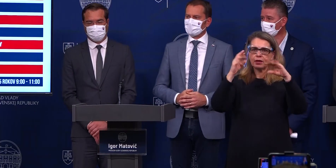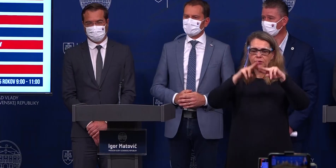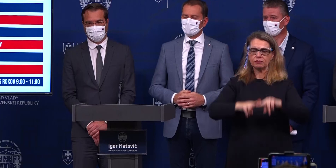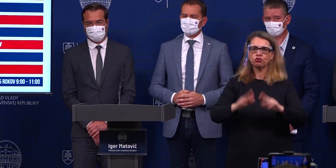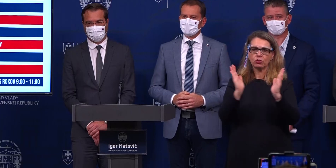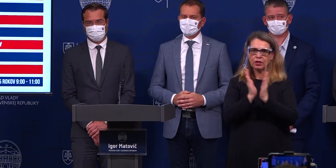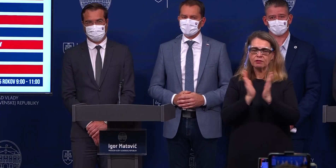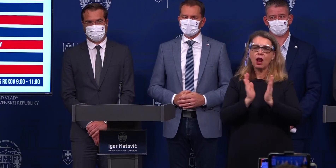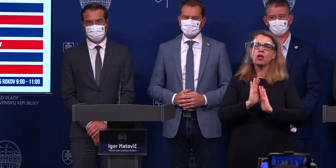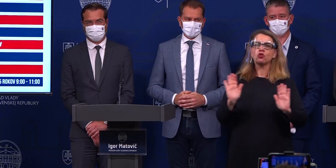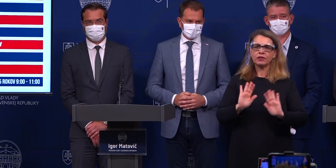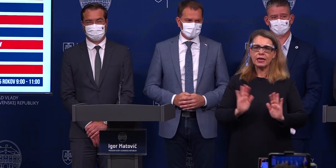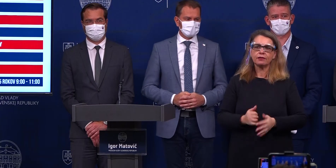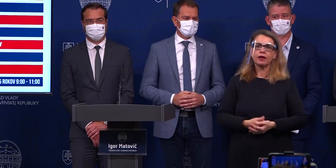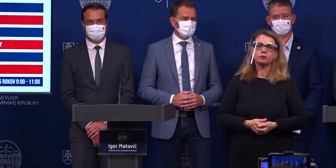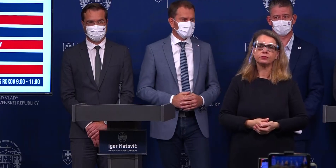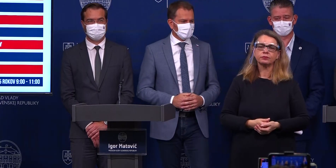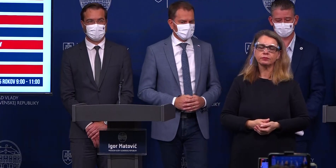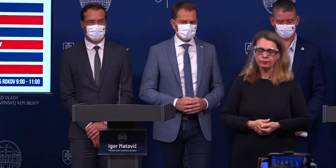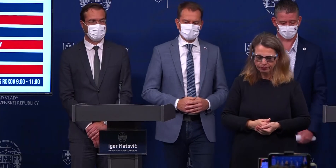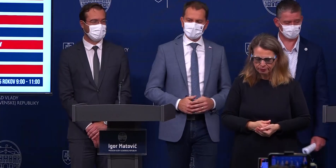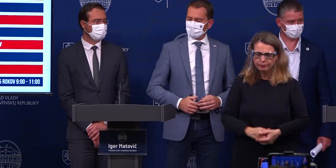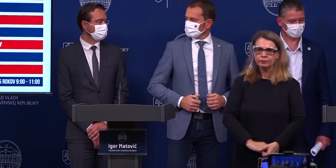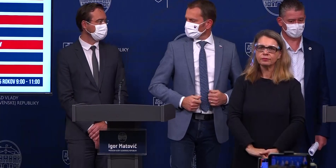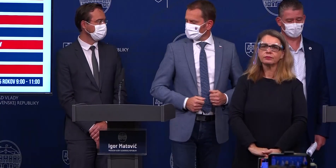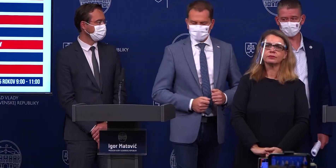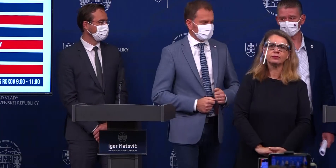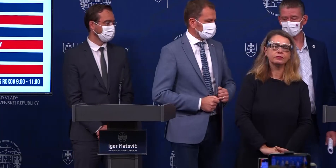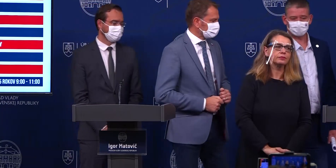v nedele. Dovidenia. Dovidenia. Možete na tlačovej.